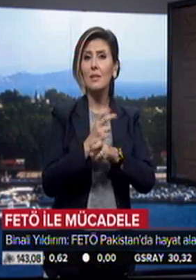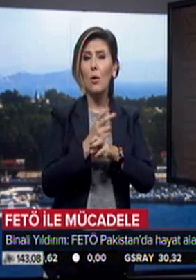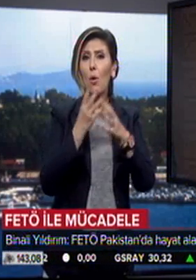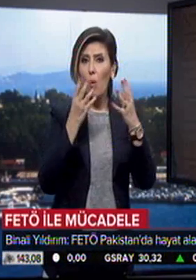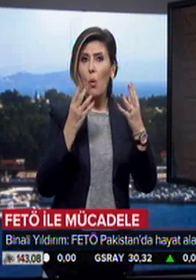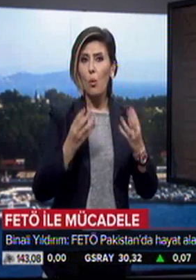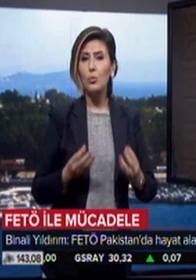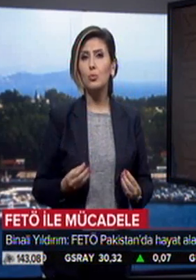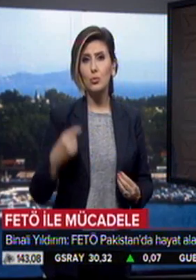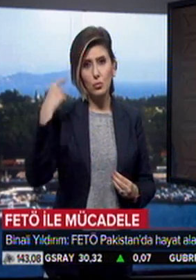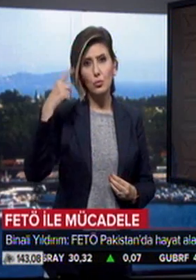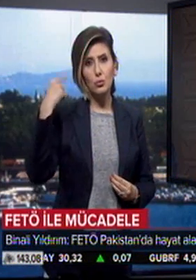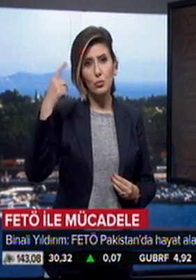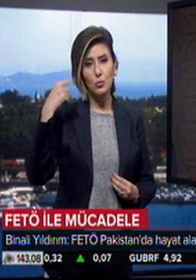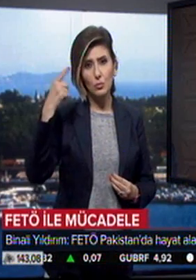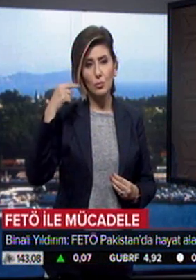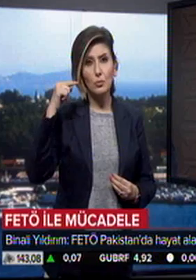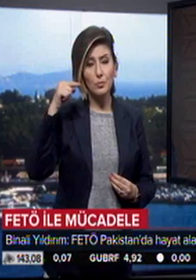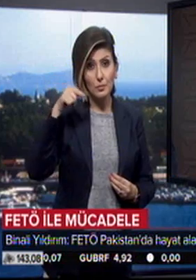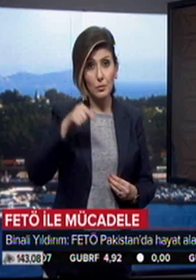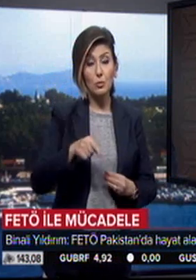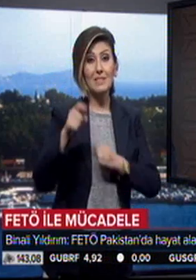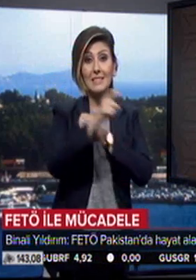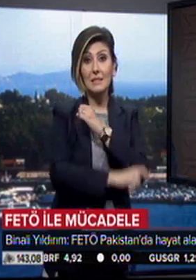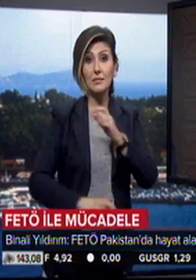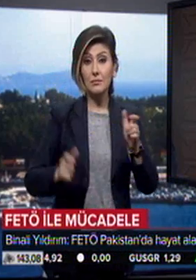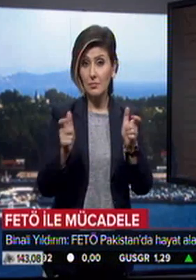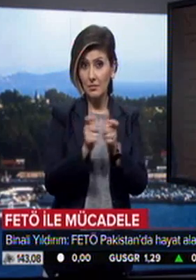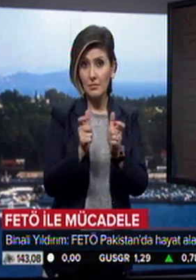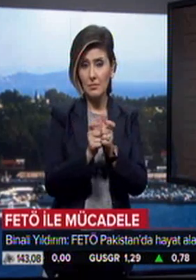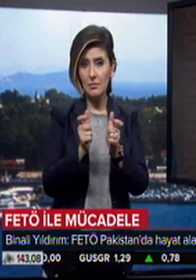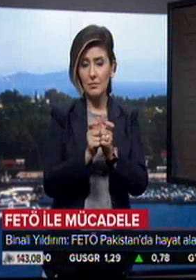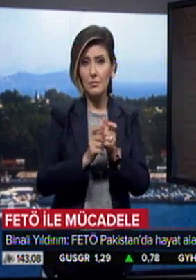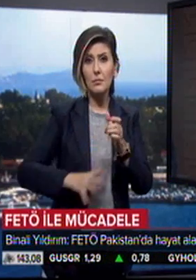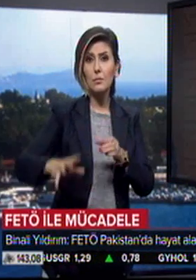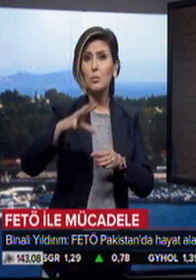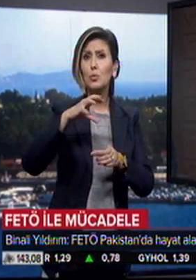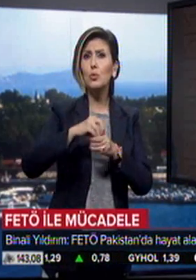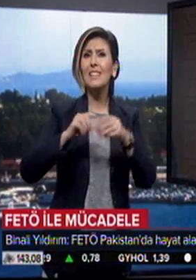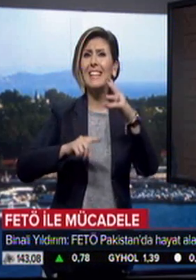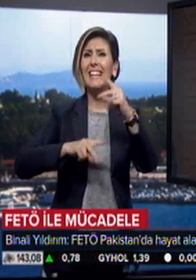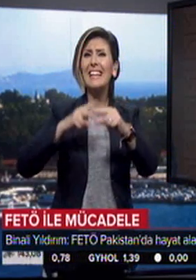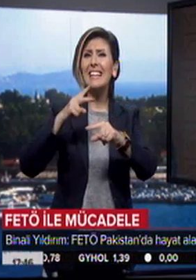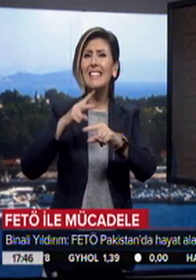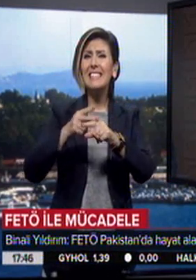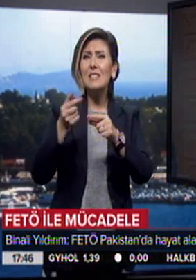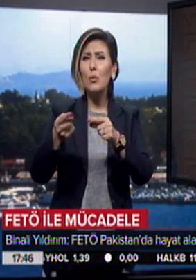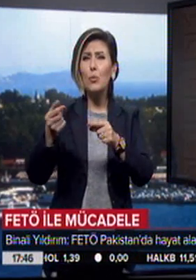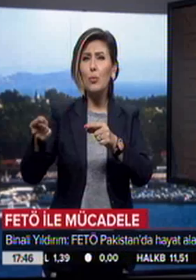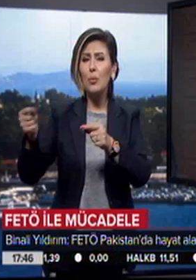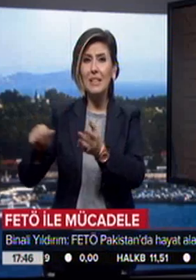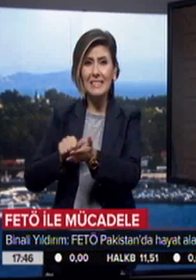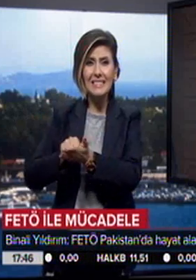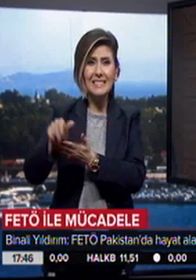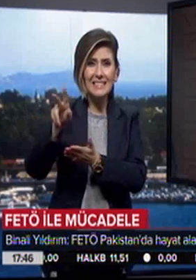oluşturduğunu düşündüğümüz bu terör örgütünün bütün izlerinin silinmesi